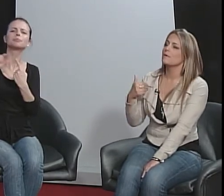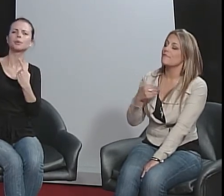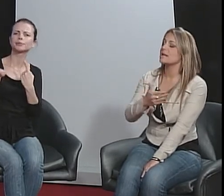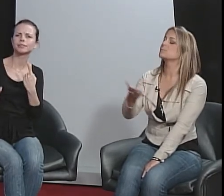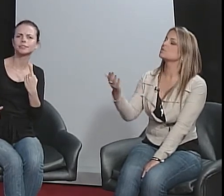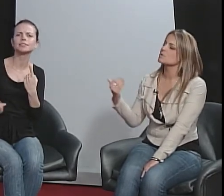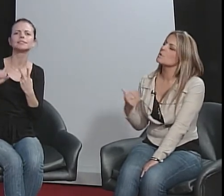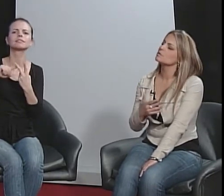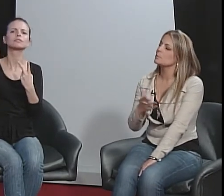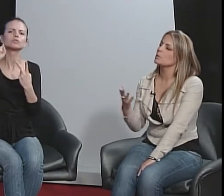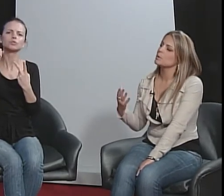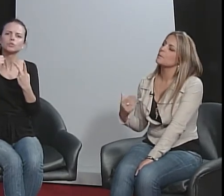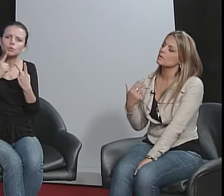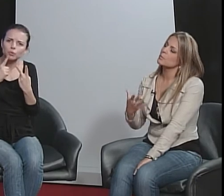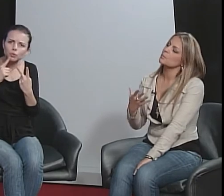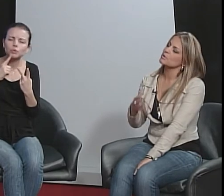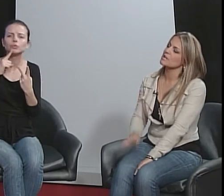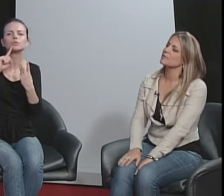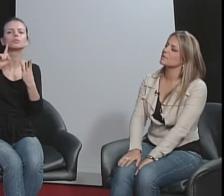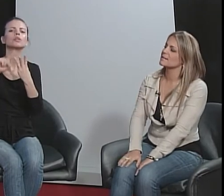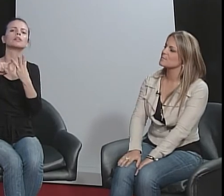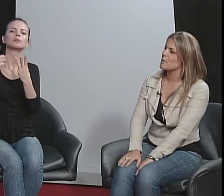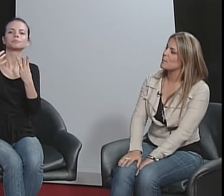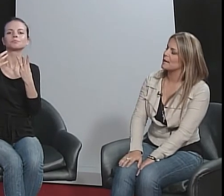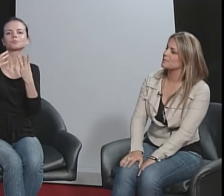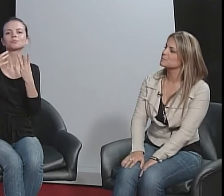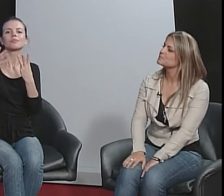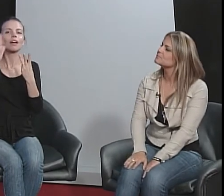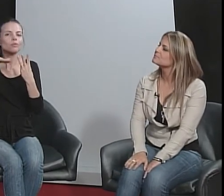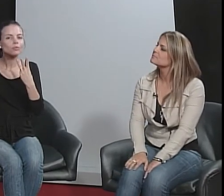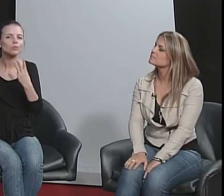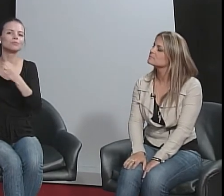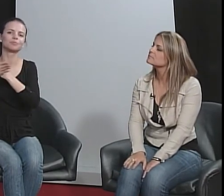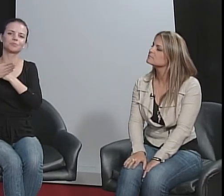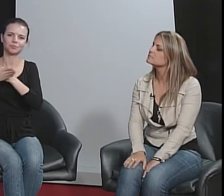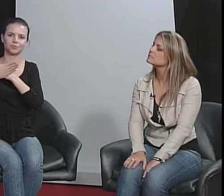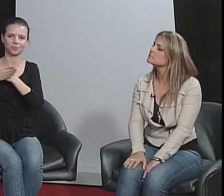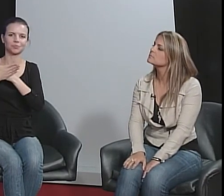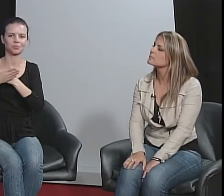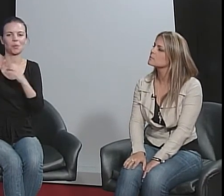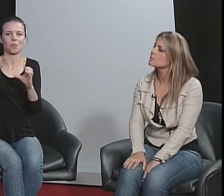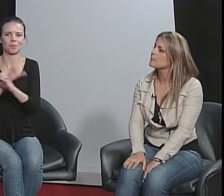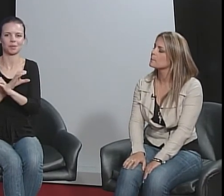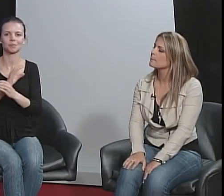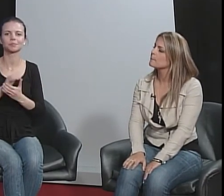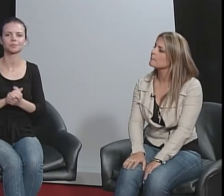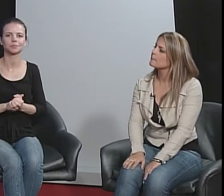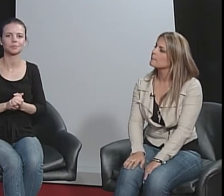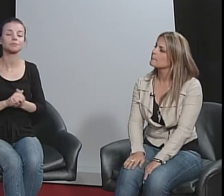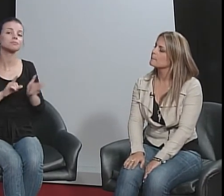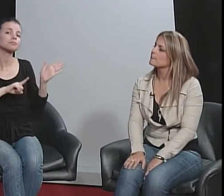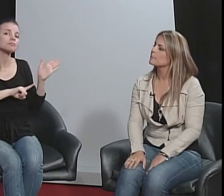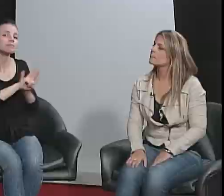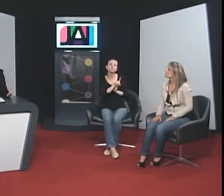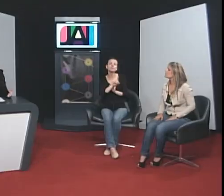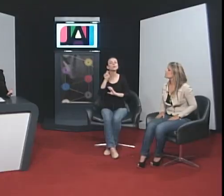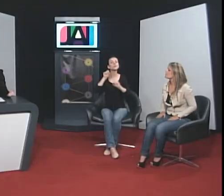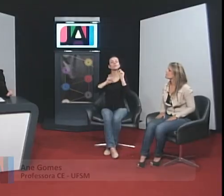várias pessoas que contribuíram para que o projeto ficasse bem completo. Quais são as vantagens de usar a televisão como forma de